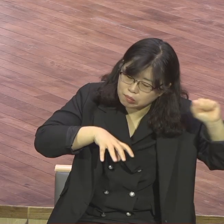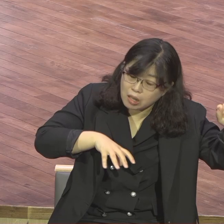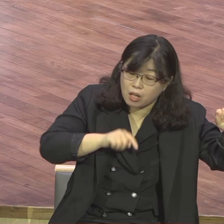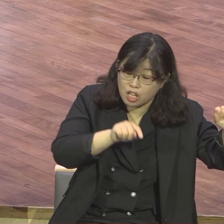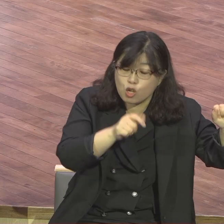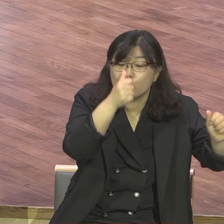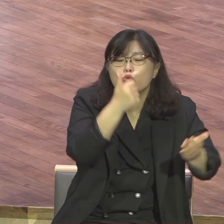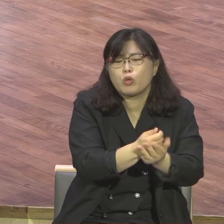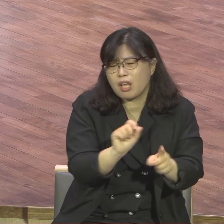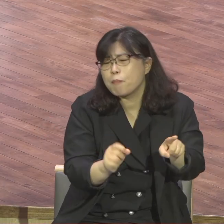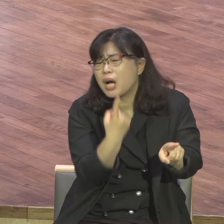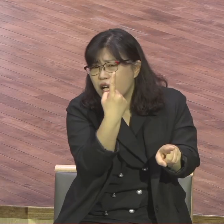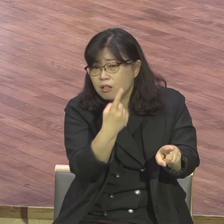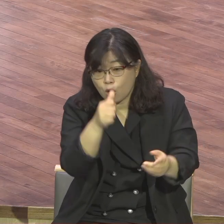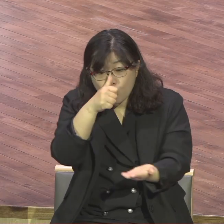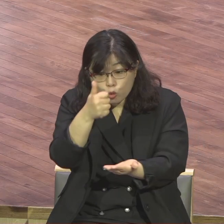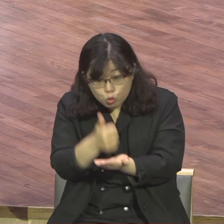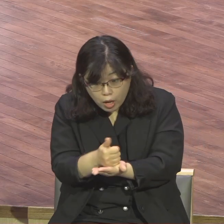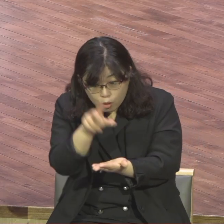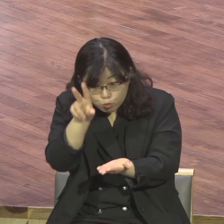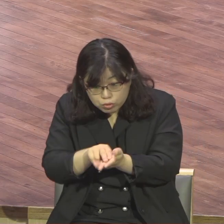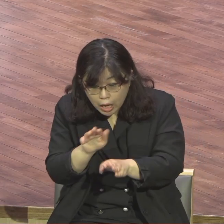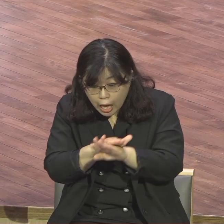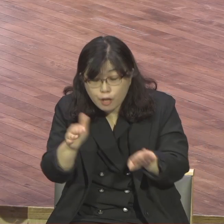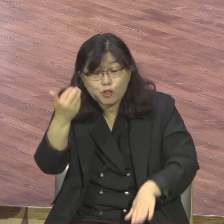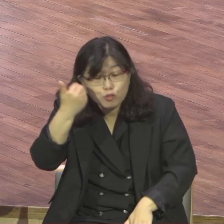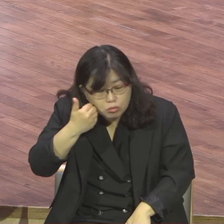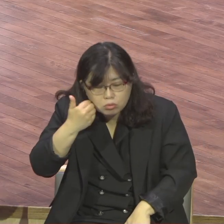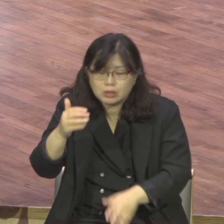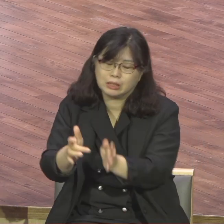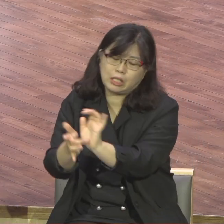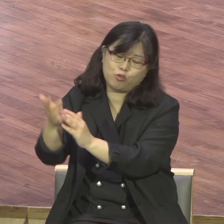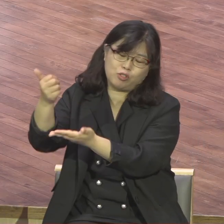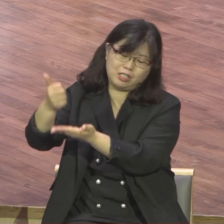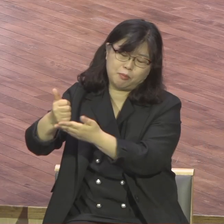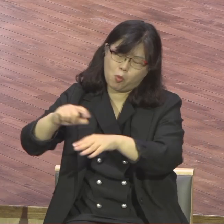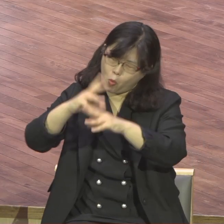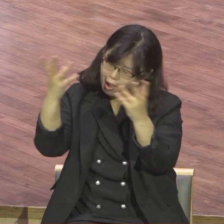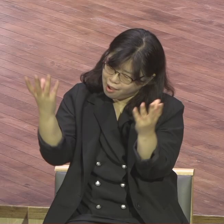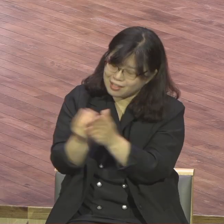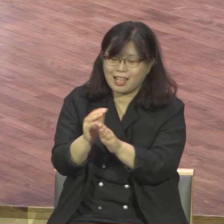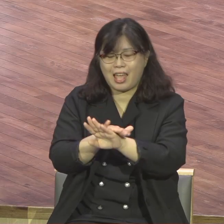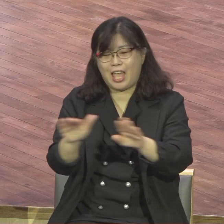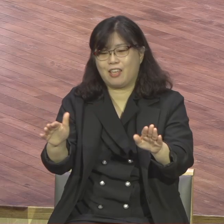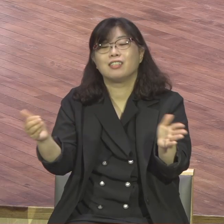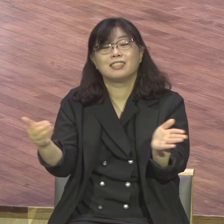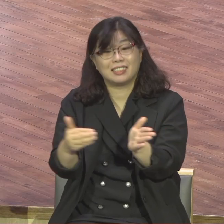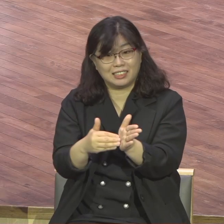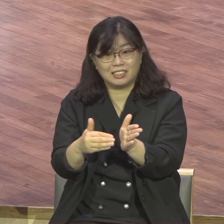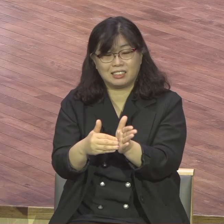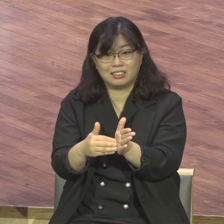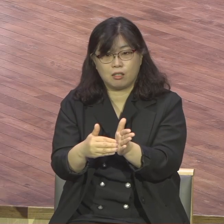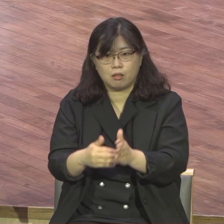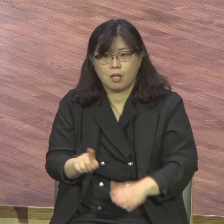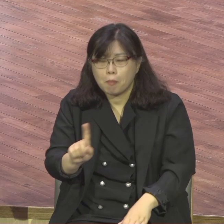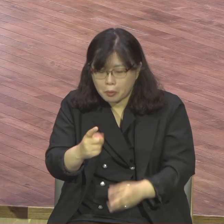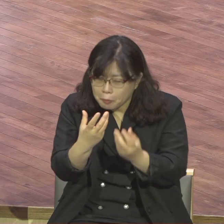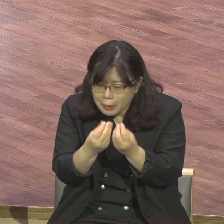완벽하게 해결해 주셨다 왜 불안합니까? 왜 잠 못 잡니까? 왜